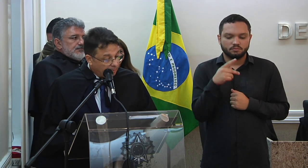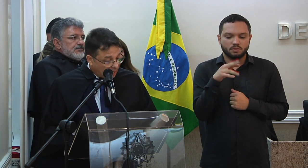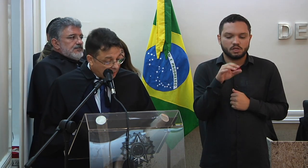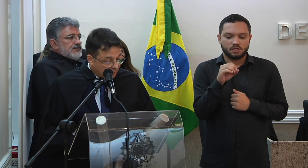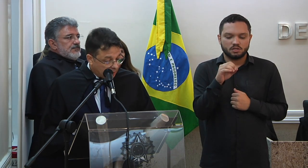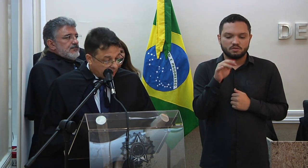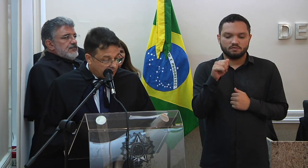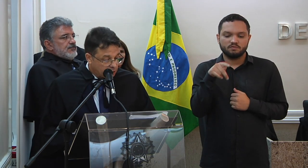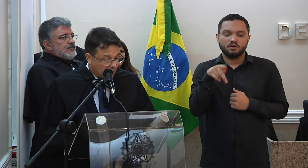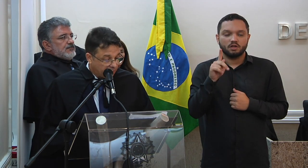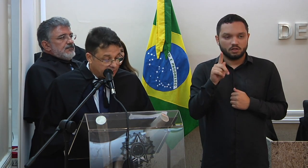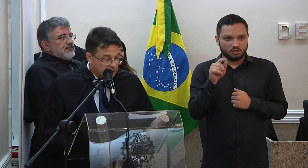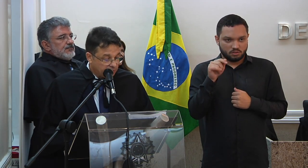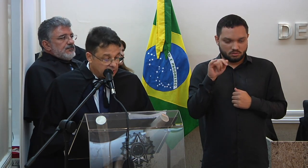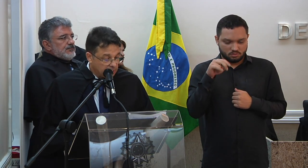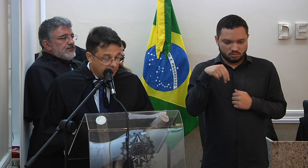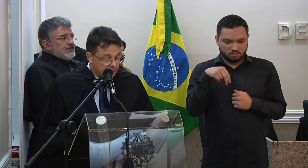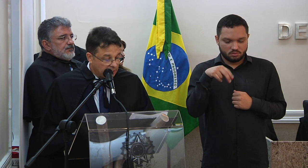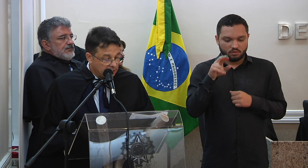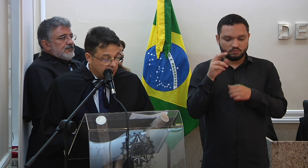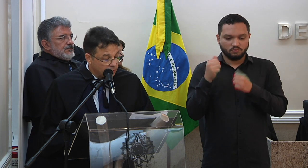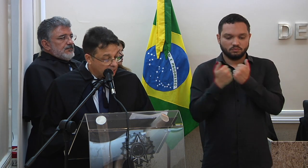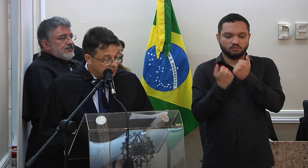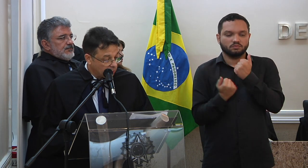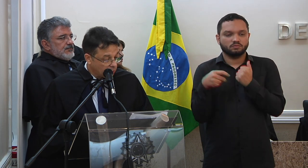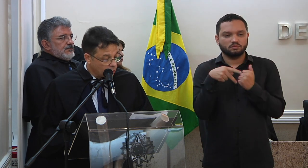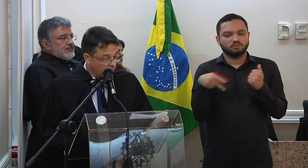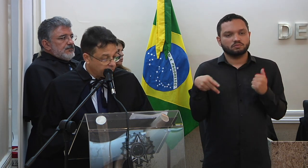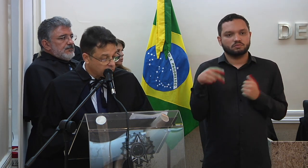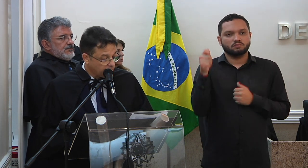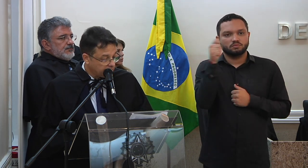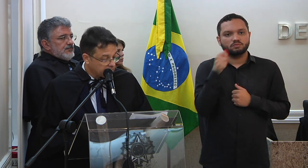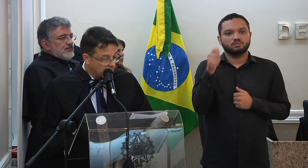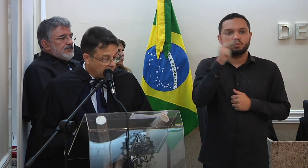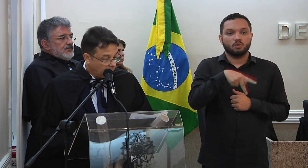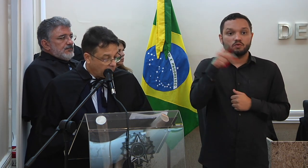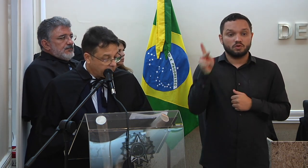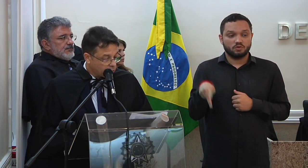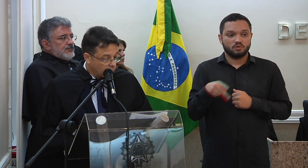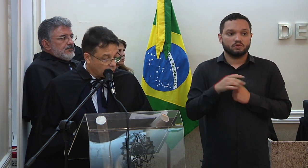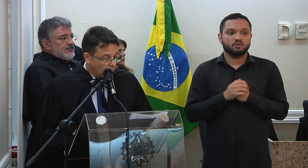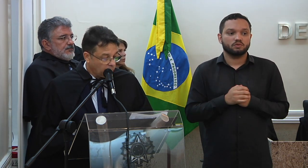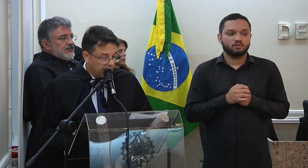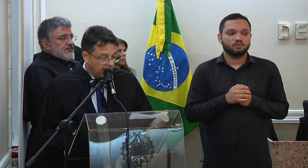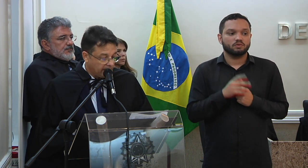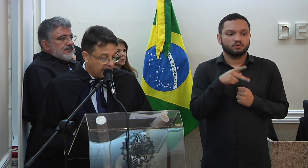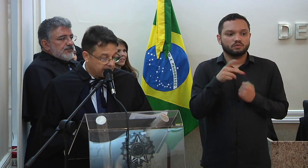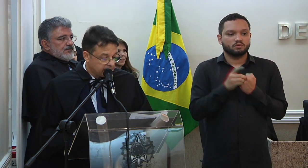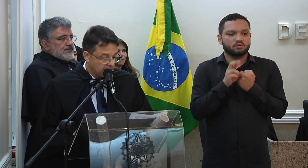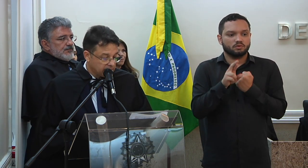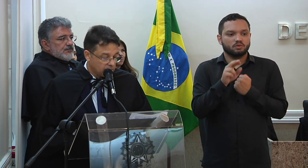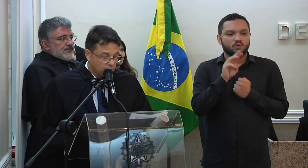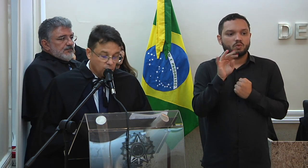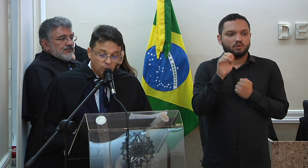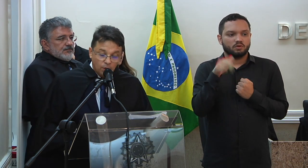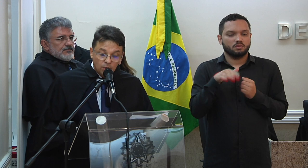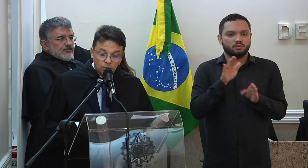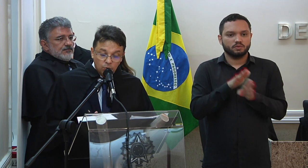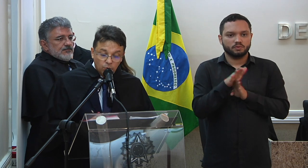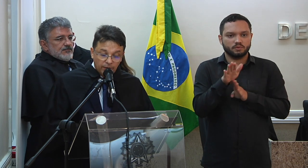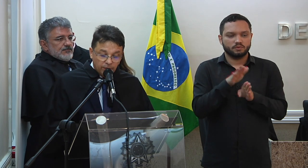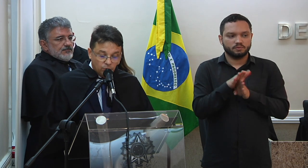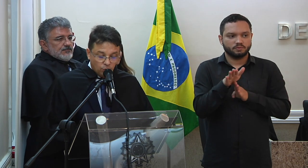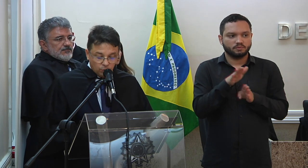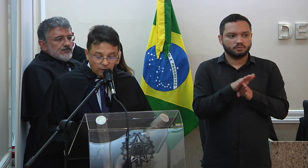Maia Chaves vice-presidente da associação dos professores professor doutor William Marques assessor